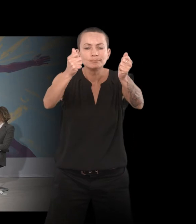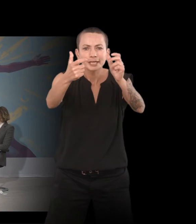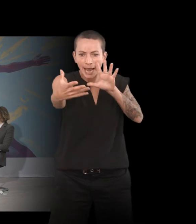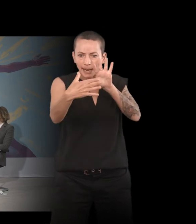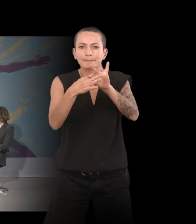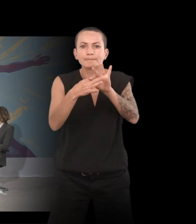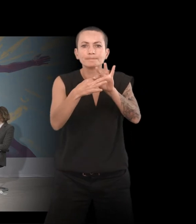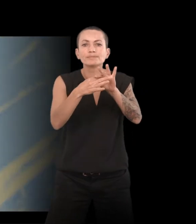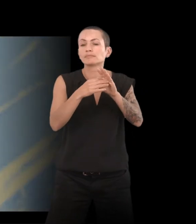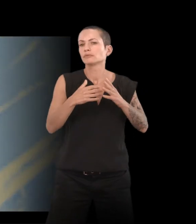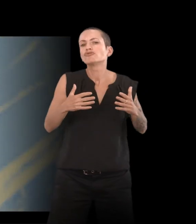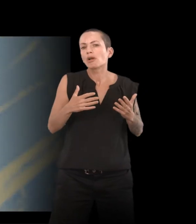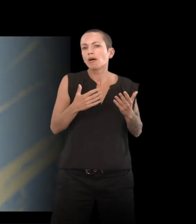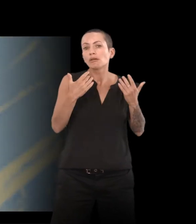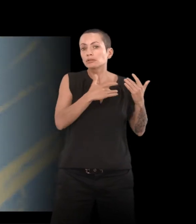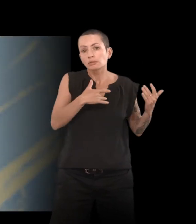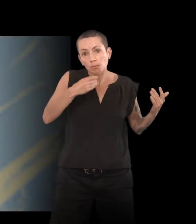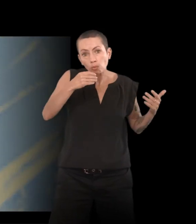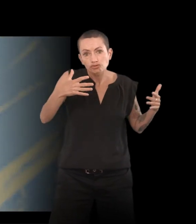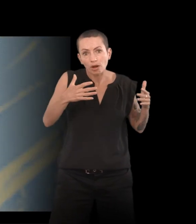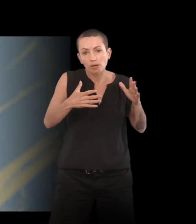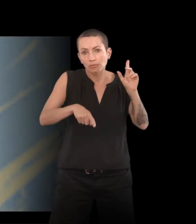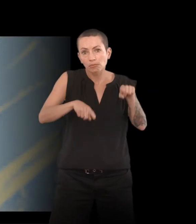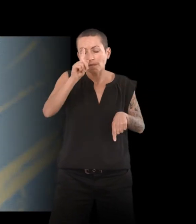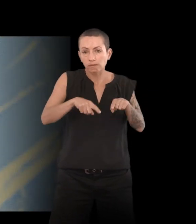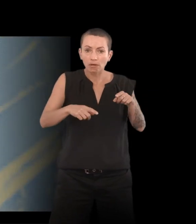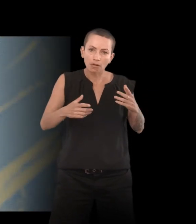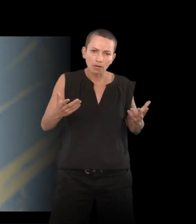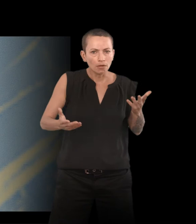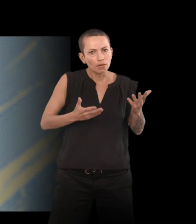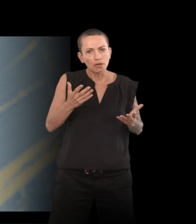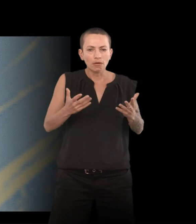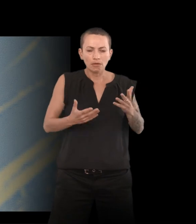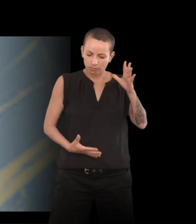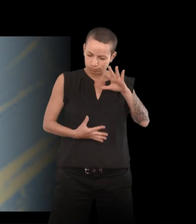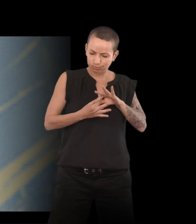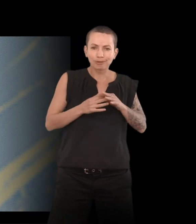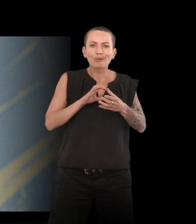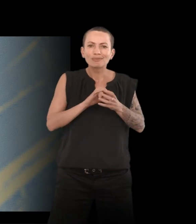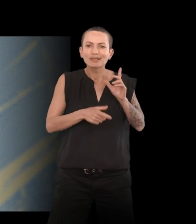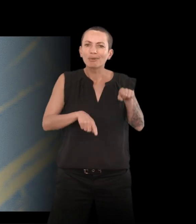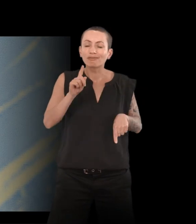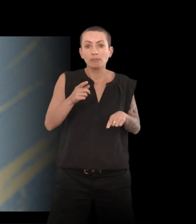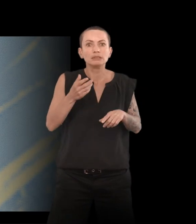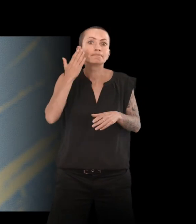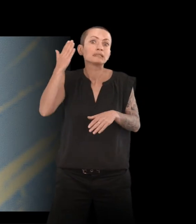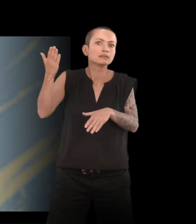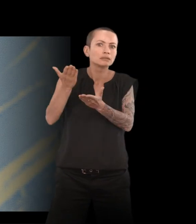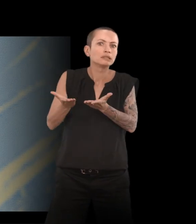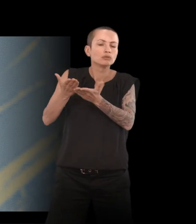qui nous échappe déjà quand on est en bonne santé, parce que c'est déjà assez compliqué d'être en accord avec son corps, mais encore plus peut-être dans l'expérience de la